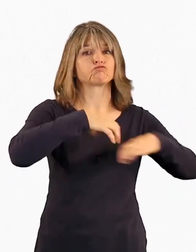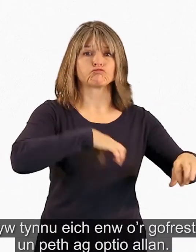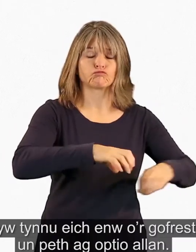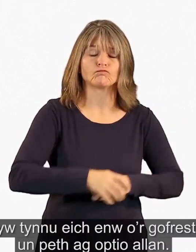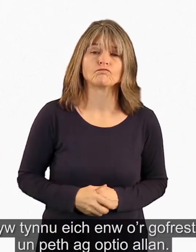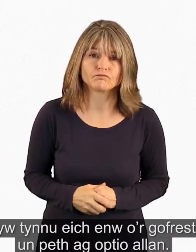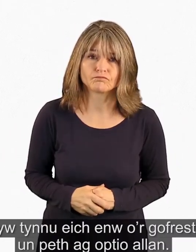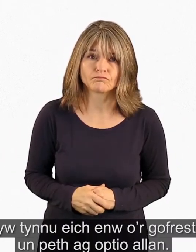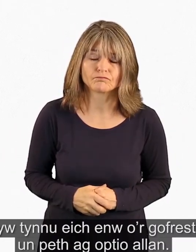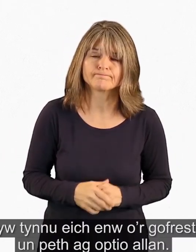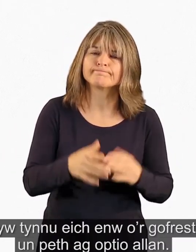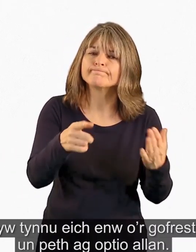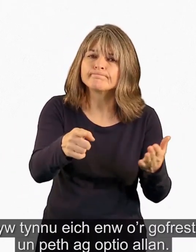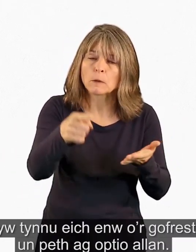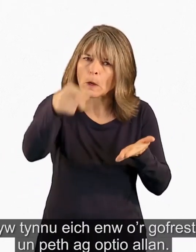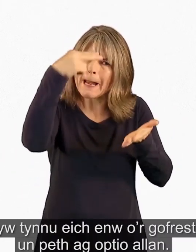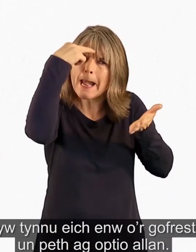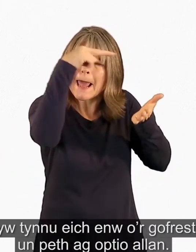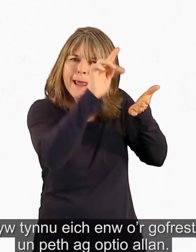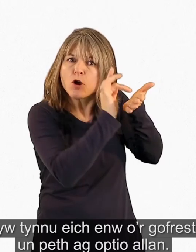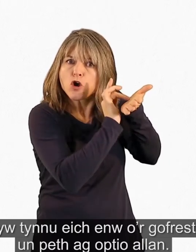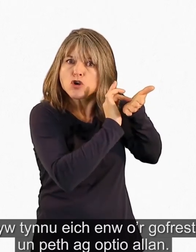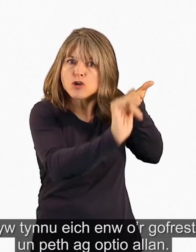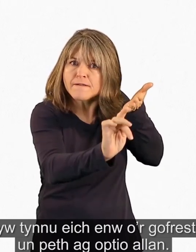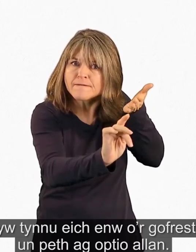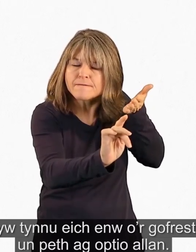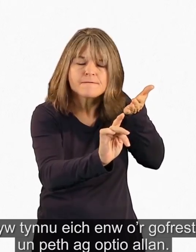Nid yw tynnu eich enw o'r gofrestr yr un peth ag optio allan.